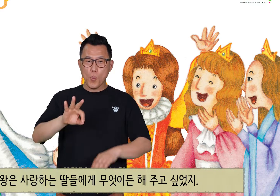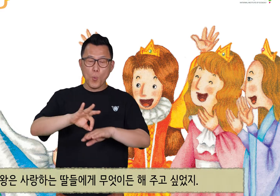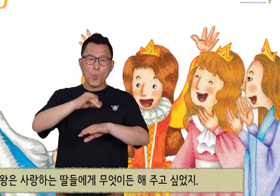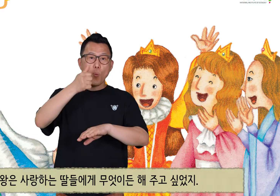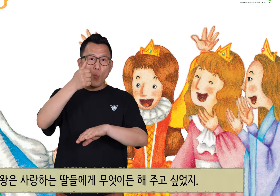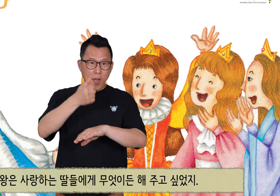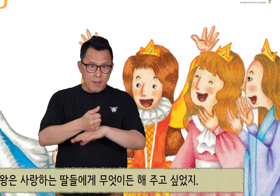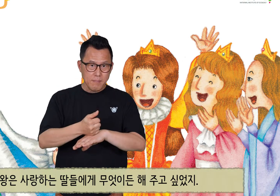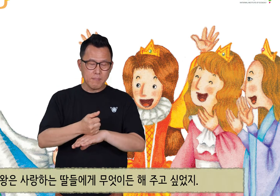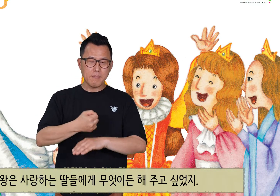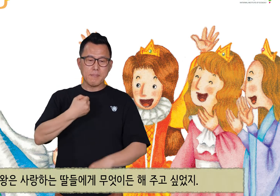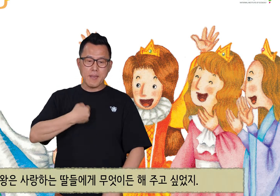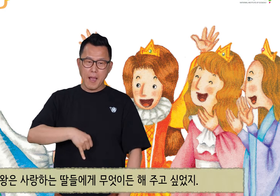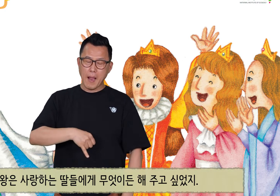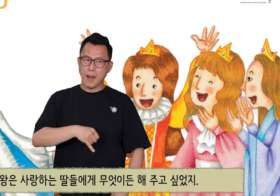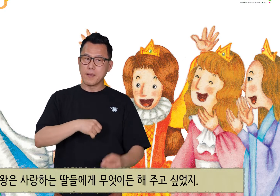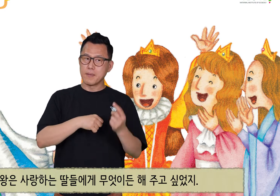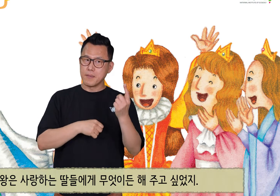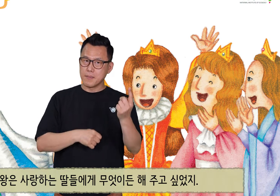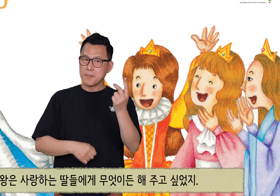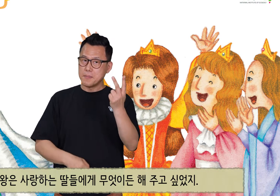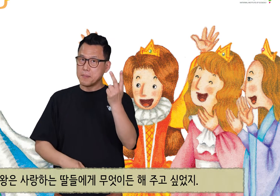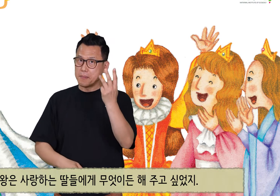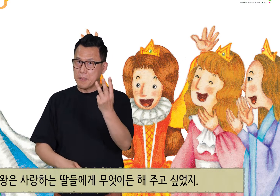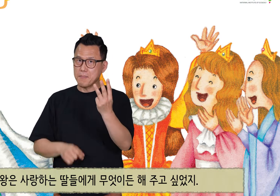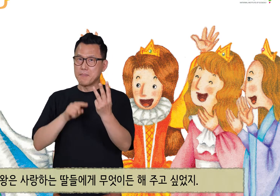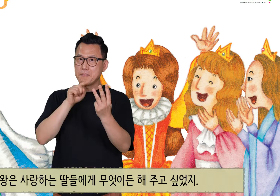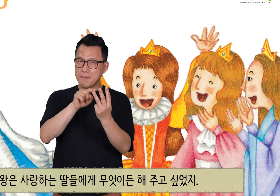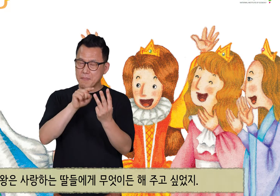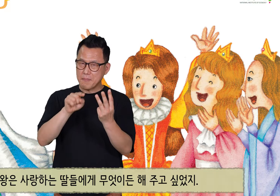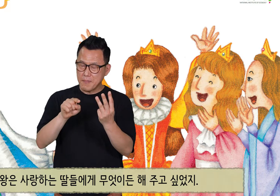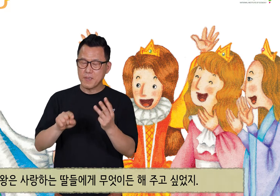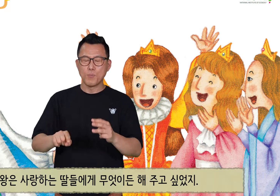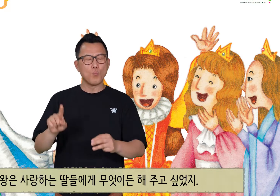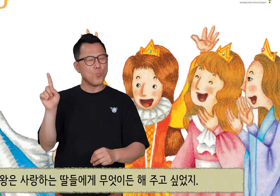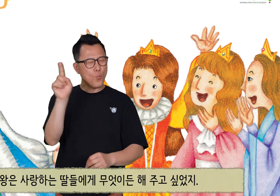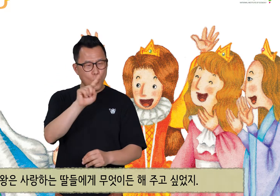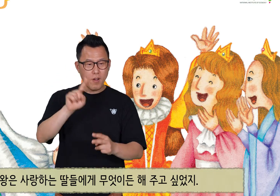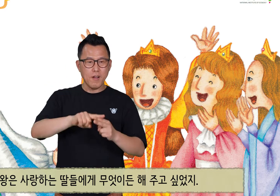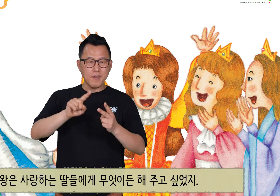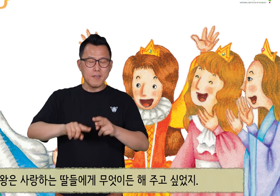왕은 사랑하는 딸들에게 무엇이든 해주고 싶었지.